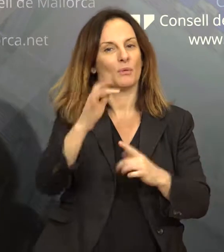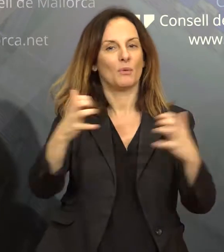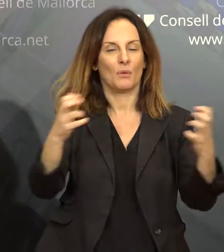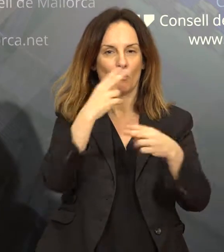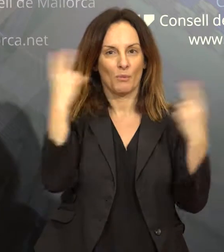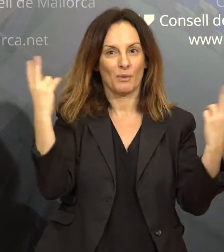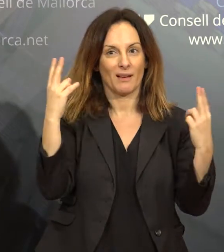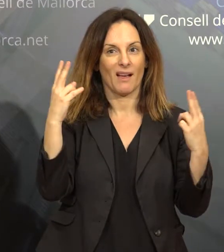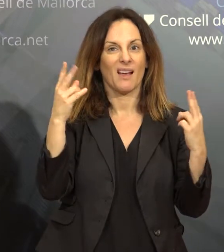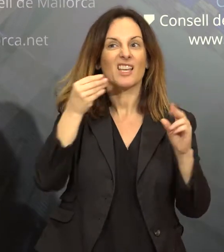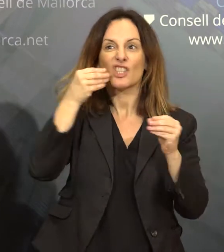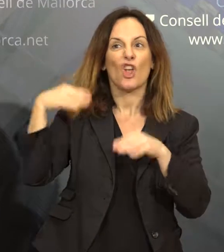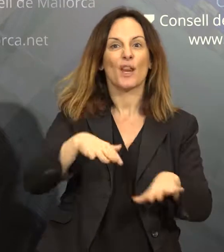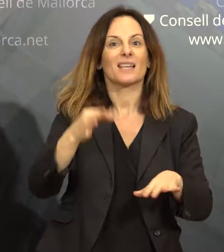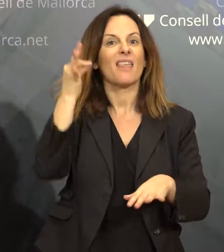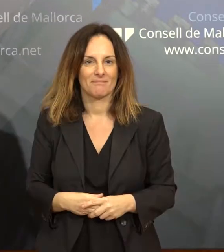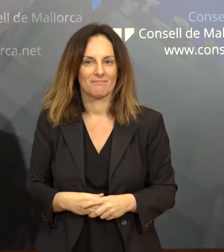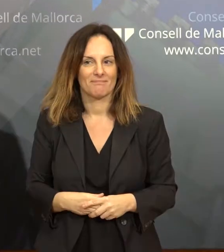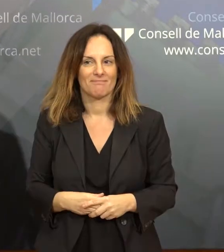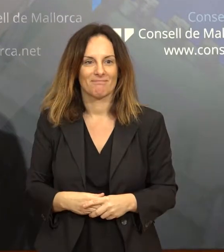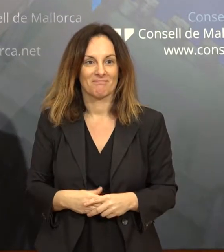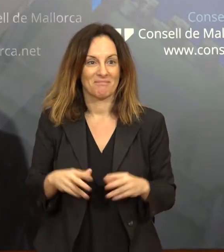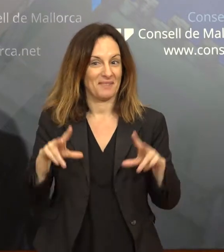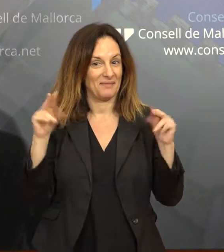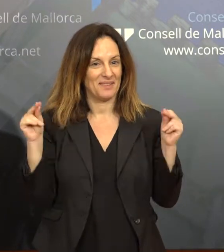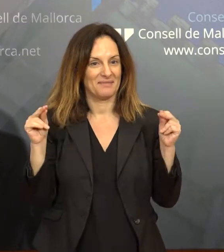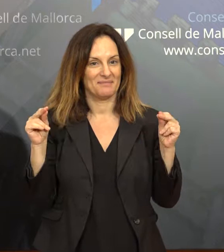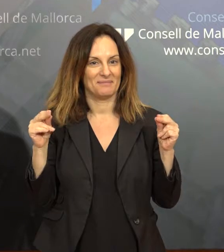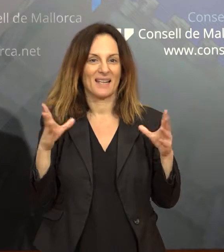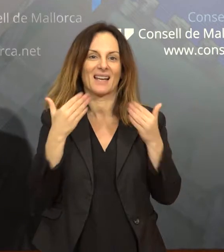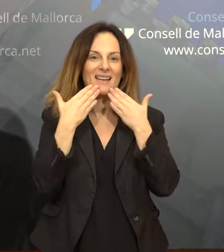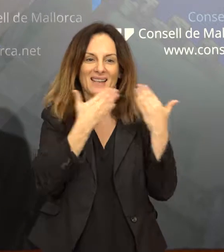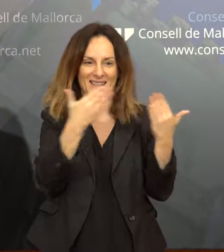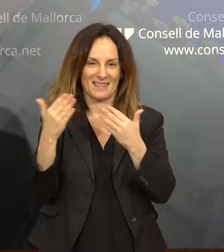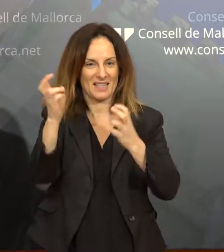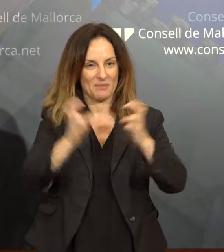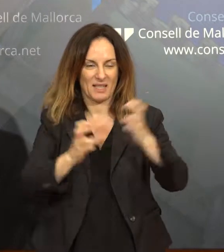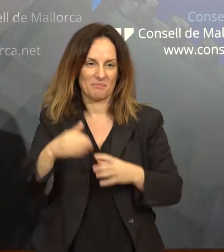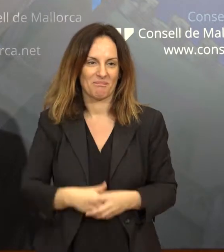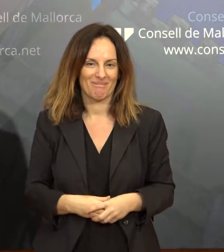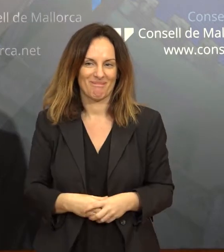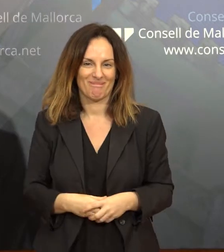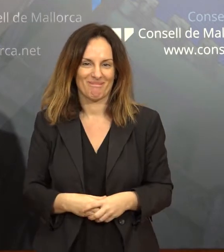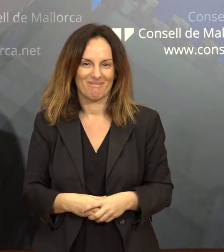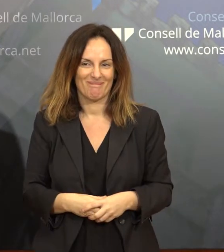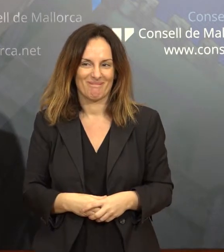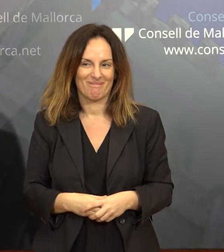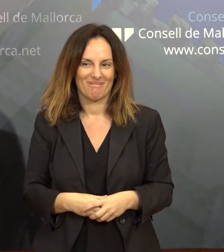alpinistas de nuestro país. I si no hi ha res més, idò, moltíssimes gràcies per venir i